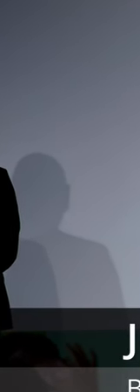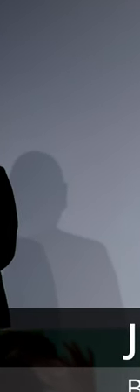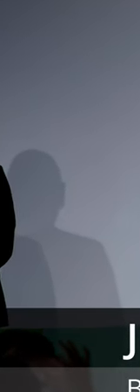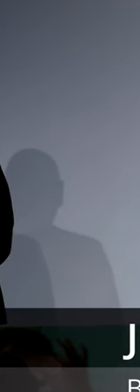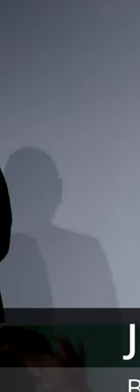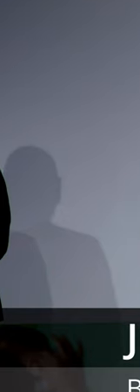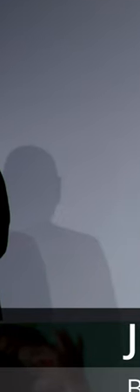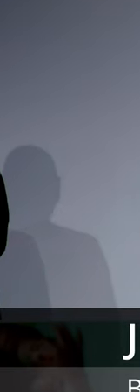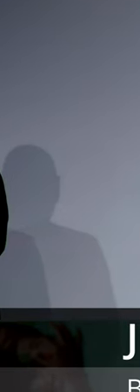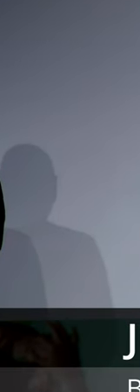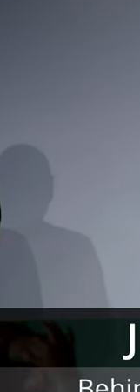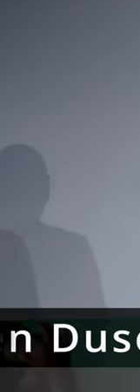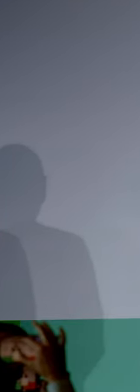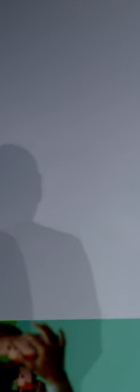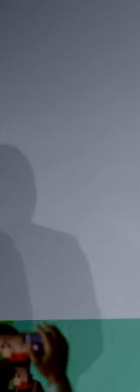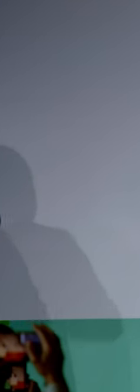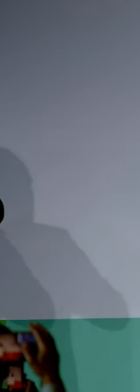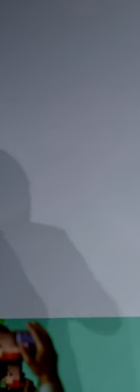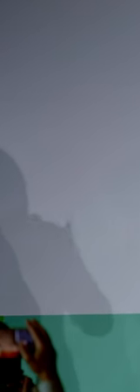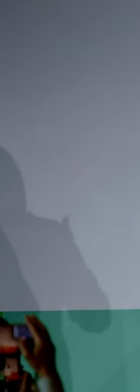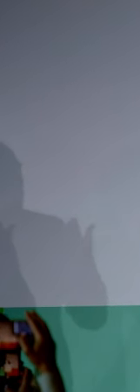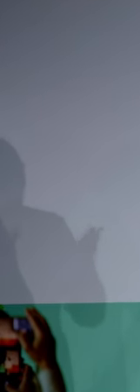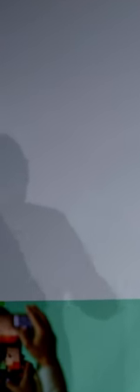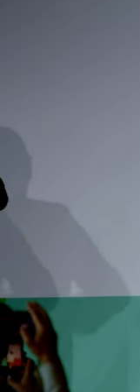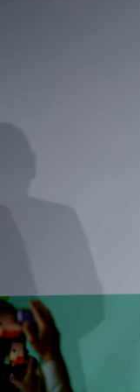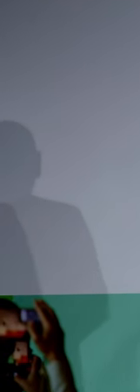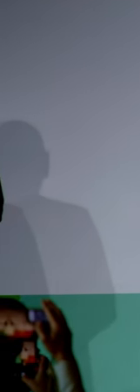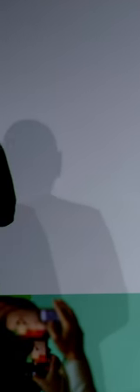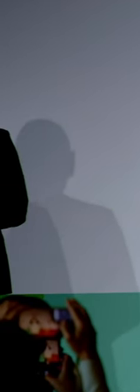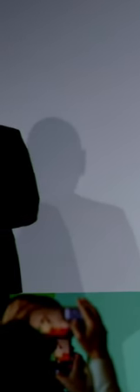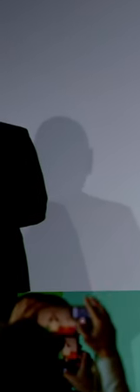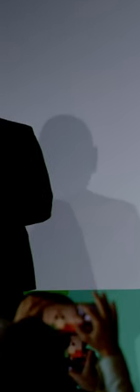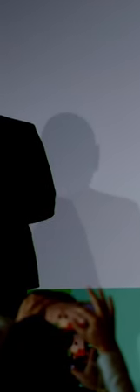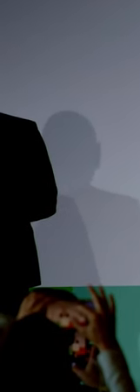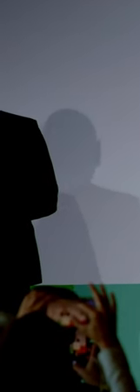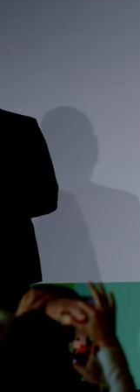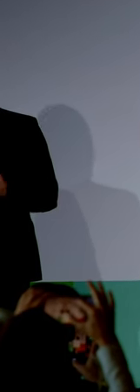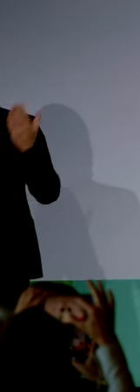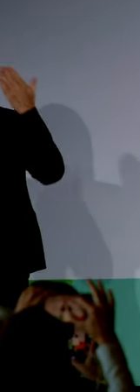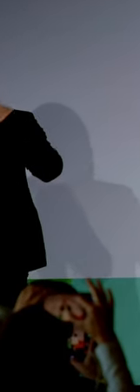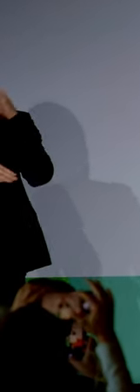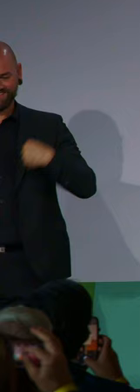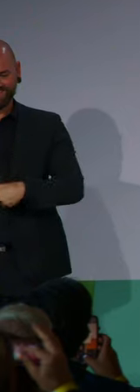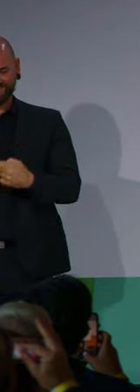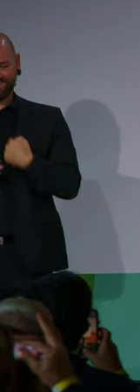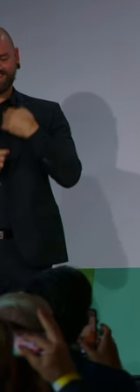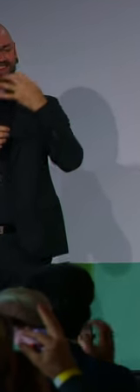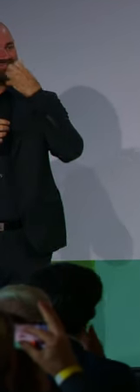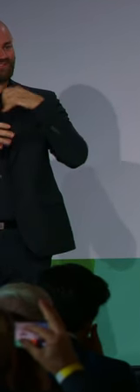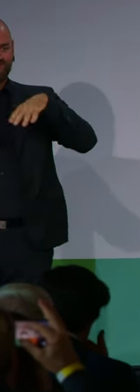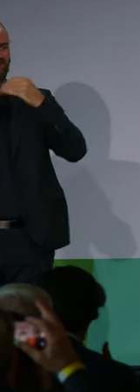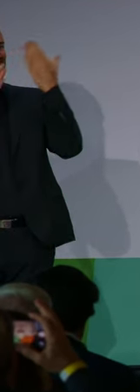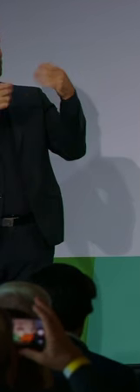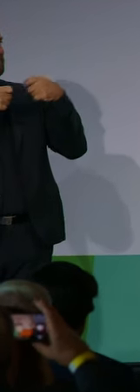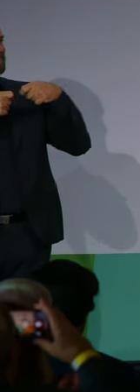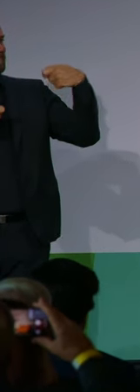Black Swan. Da denkt man sofort irgendwie an politische Aussagen. Das machen wir aber gar nicht, sondern ich begrüße Karl Lauterbach.